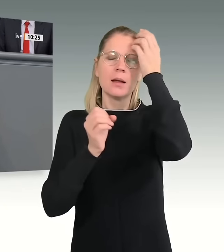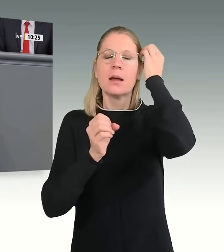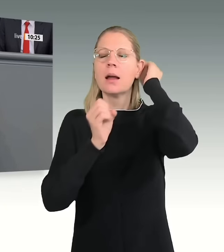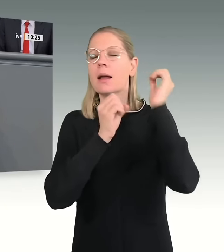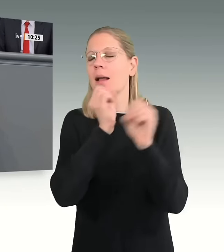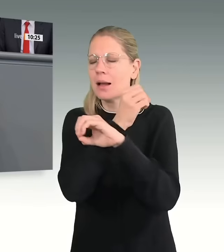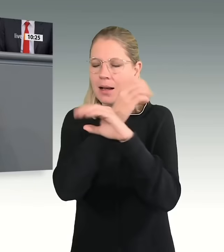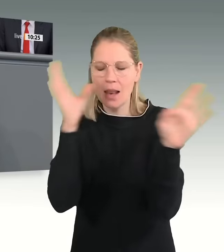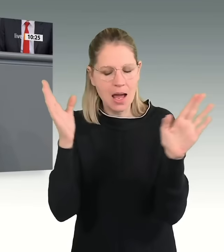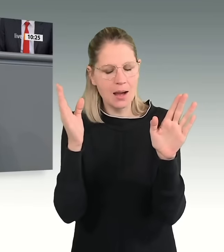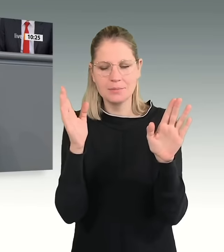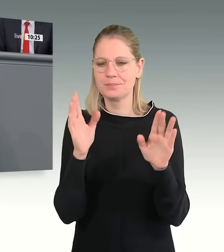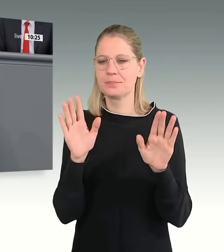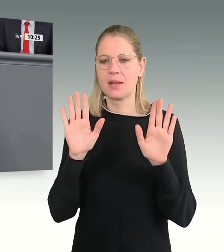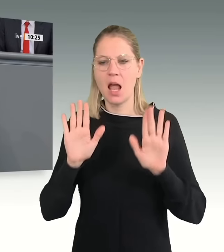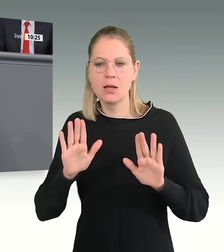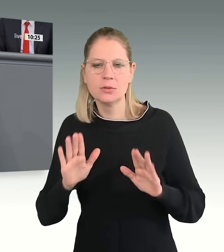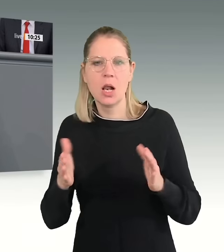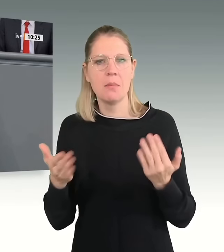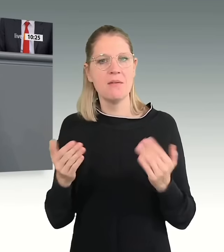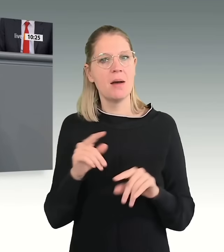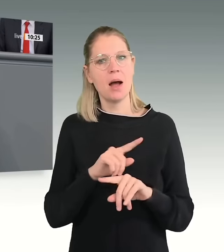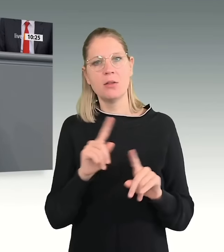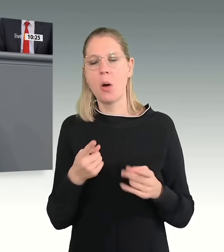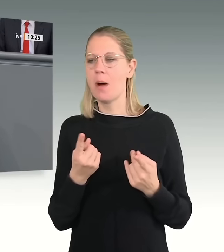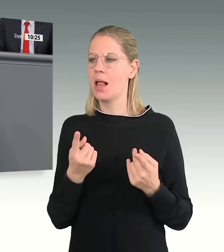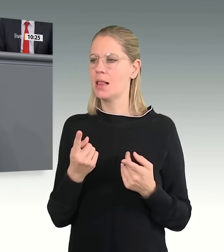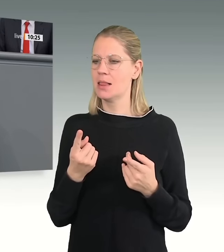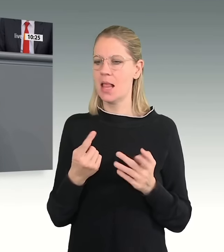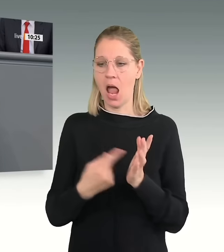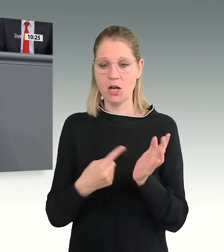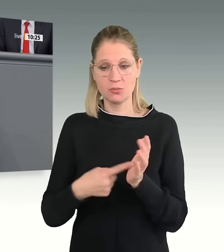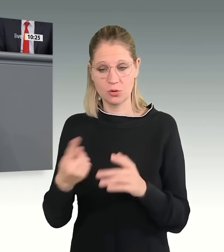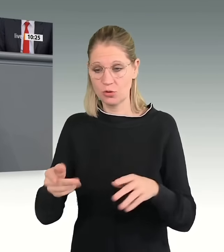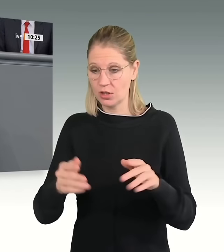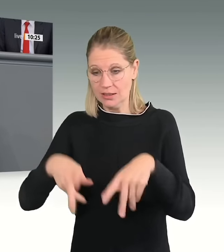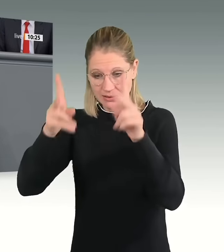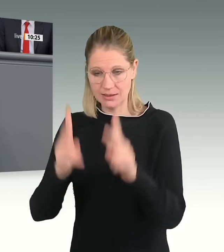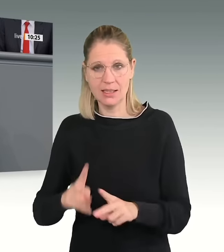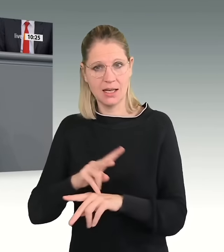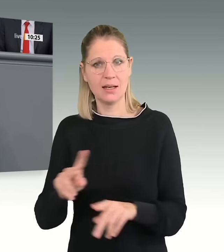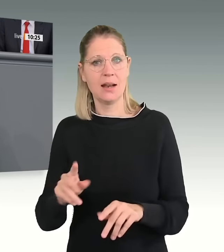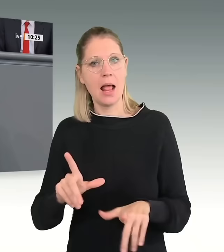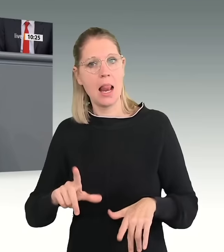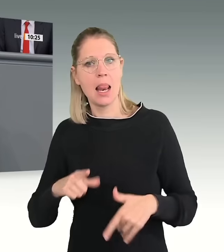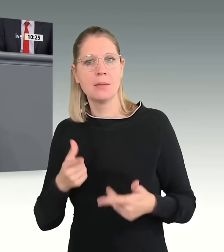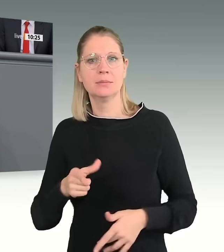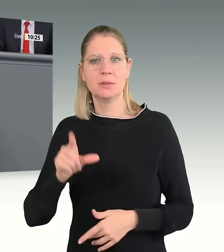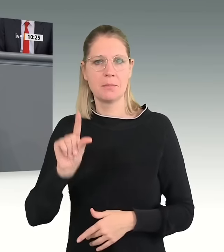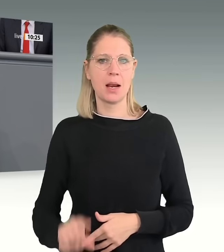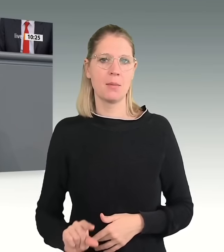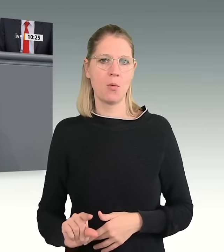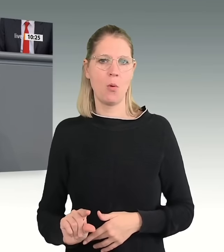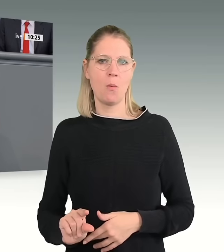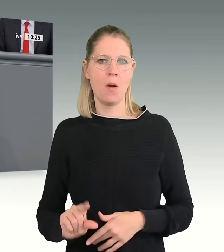einen Anspruch auf die Sicherung ihres Existenzminimums. Und daran rütteln wir auch nicht. Aber der